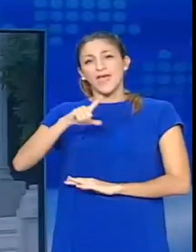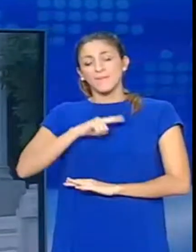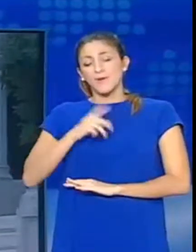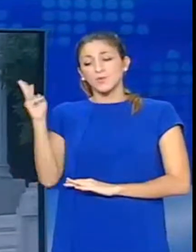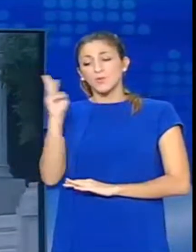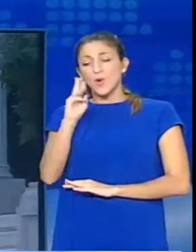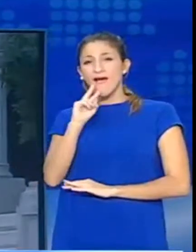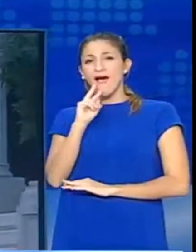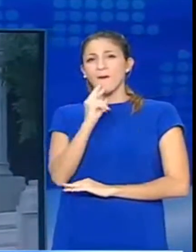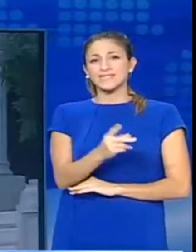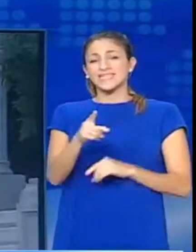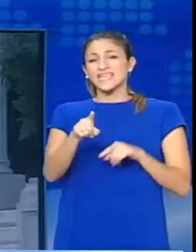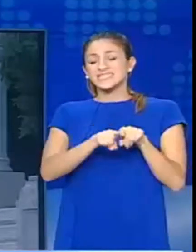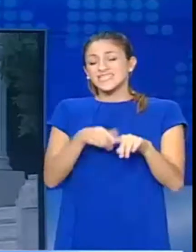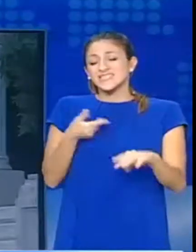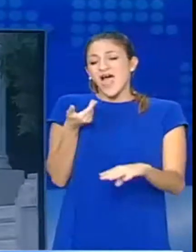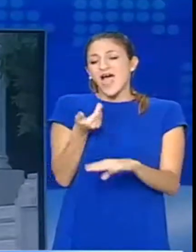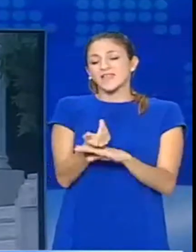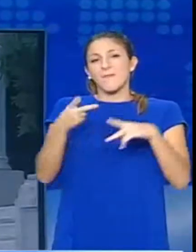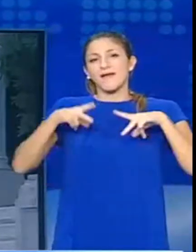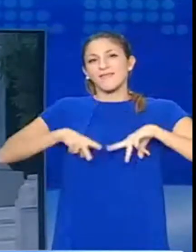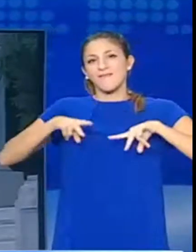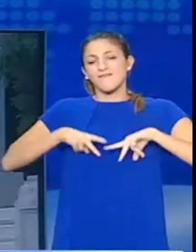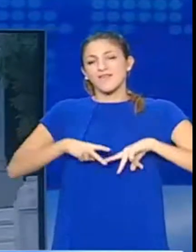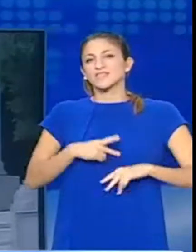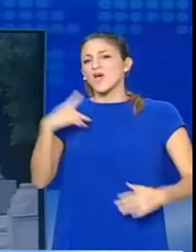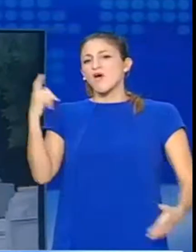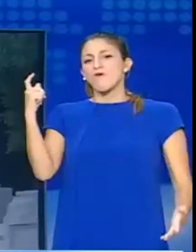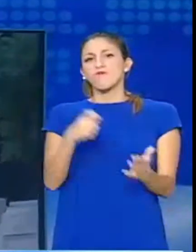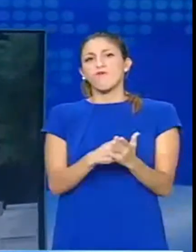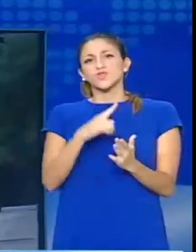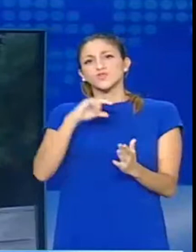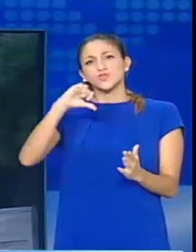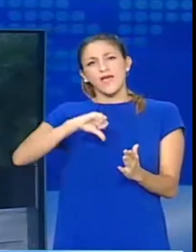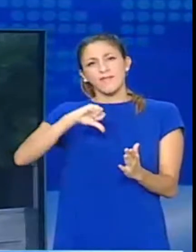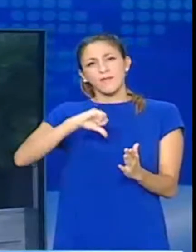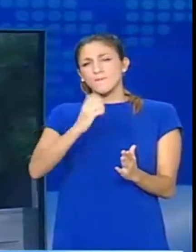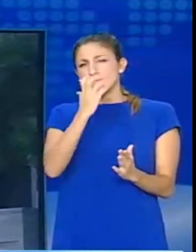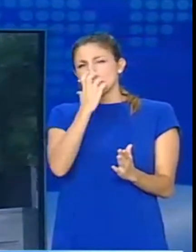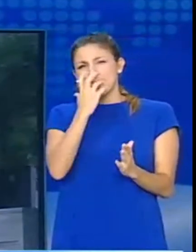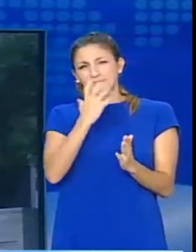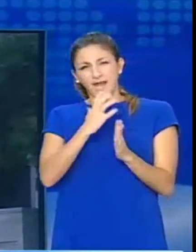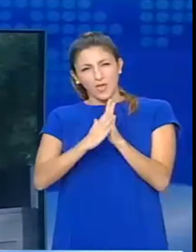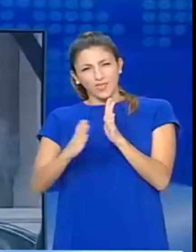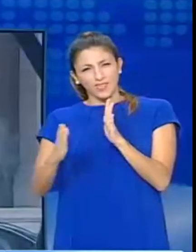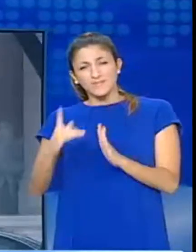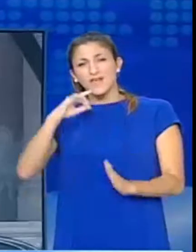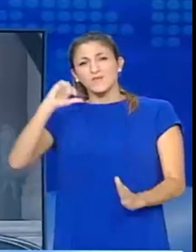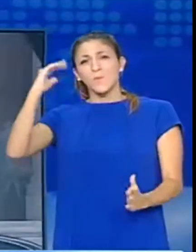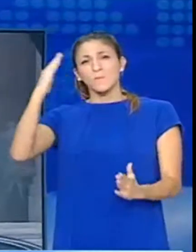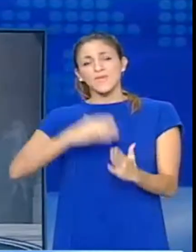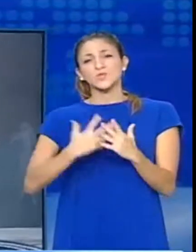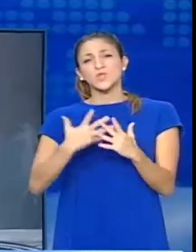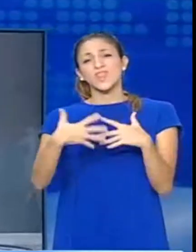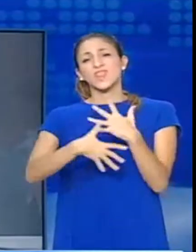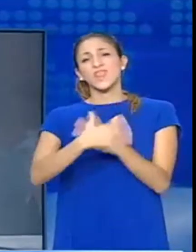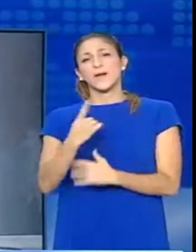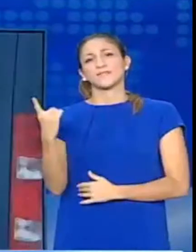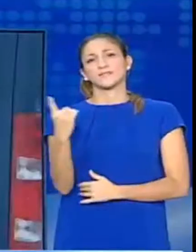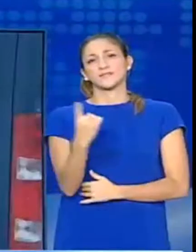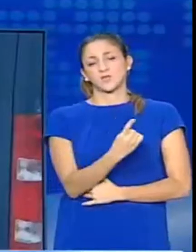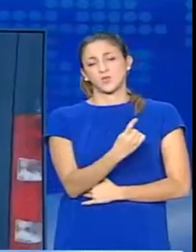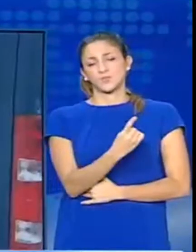απάντηση της Τρόικας αναφορικά με το αίτημα μείωσης του ειδικού φόρου κατανάλωσης στο πετρέλαιο θέρμανσης κατά 15%.